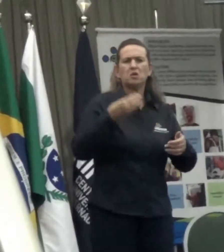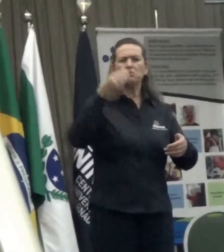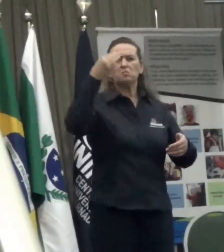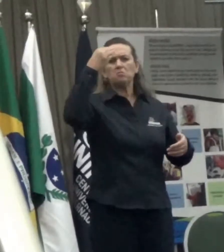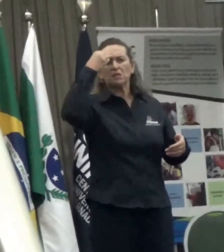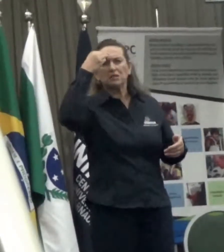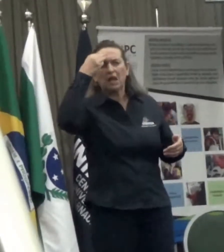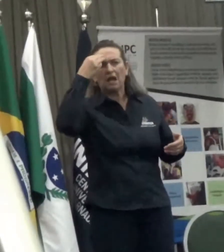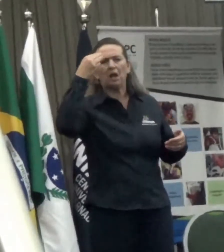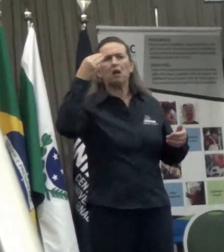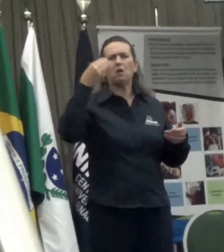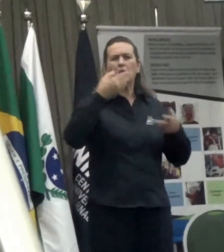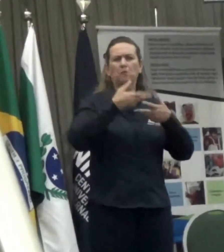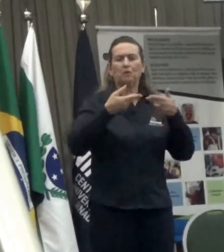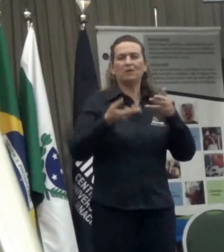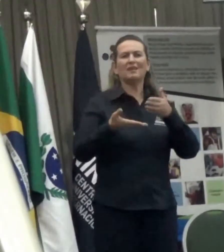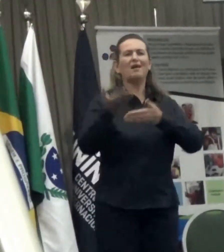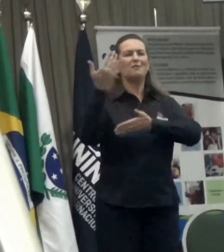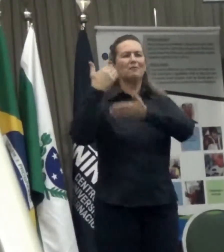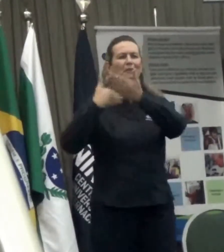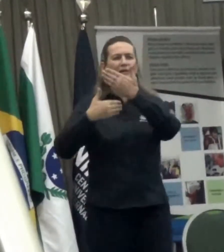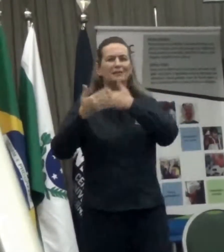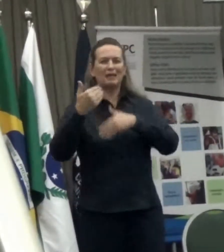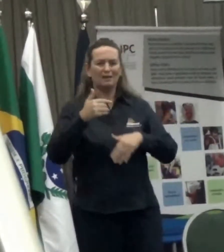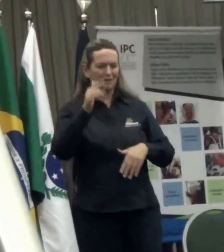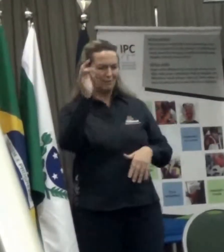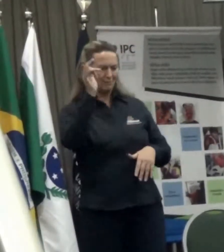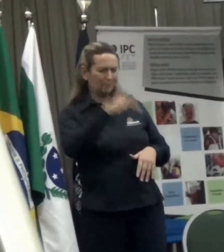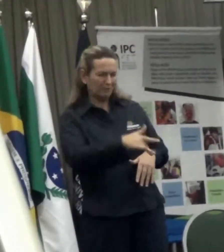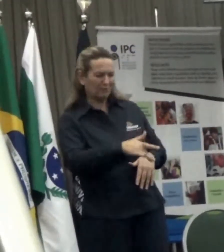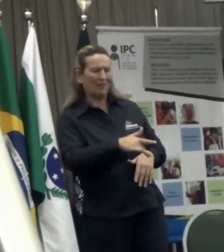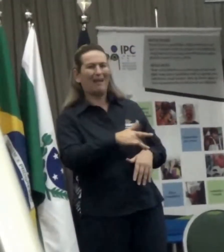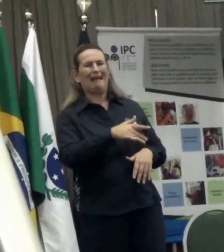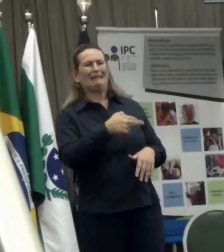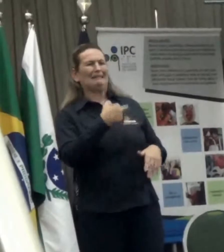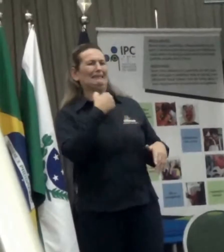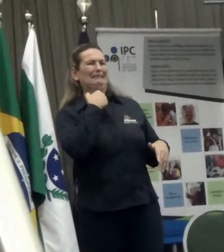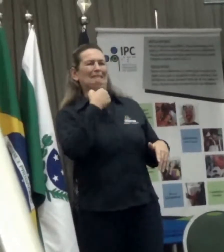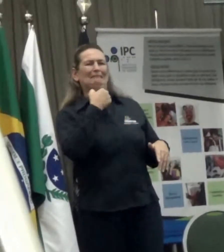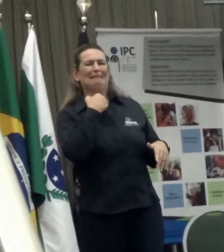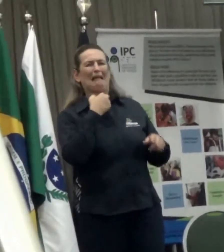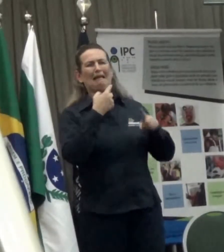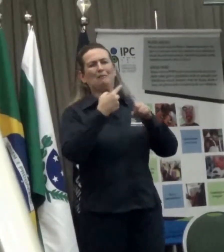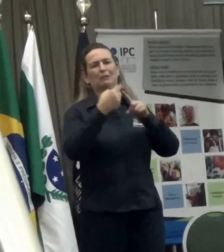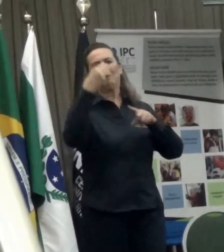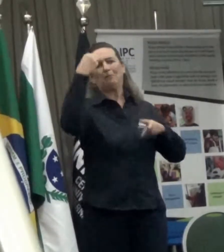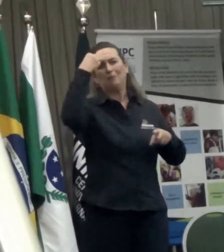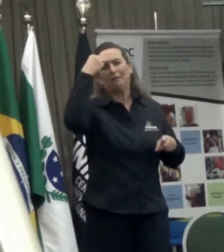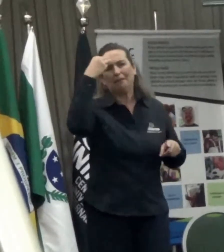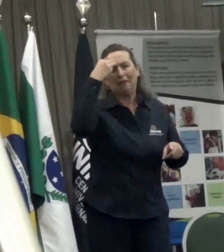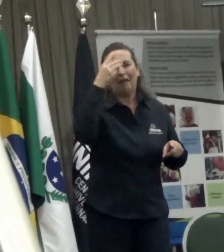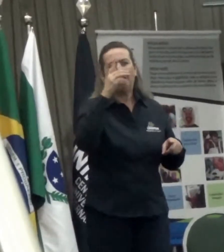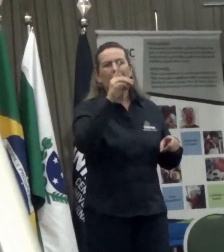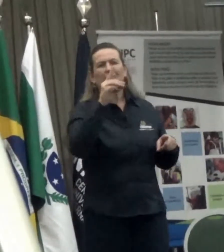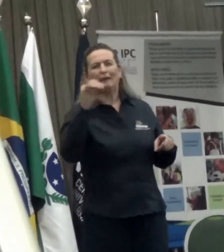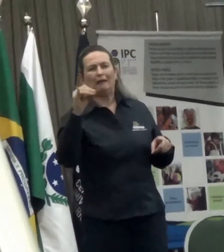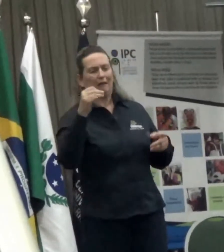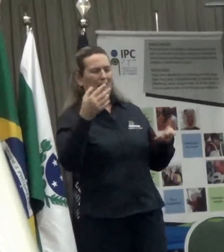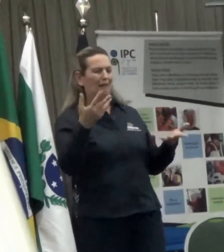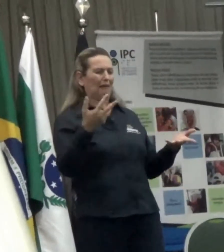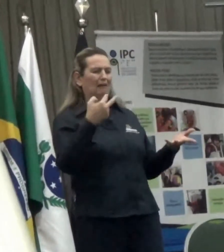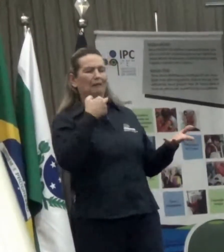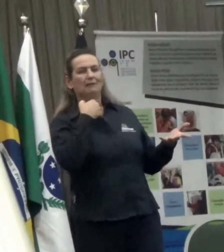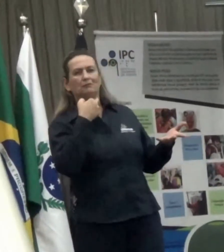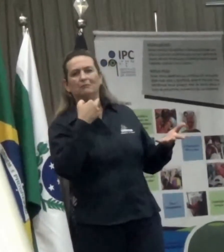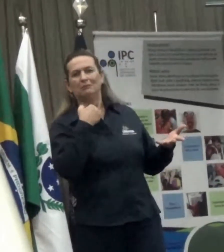antes eram definidas pelo artigo 3º do Código Civil como absolutamente incapazes, porque o Código partia do pressuposto de que pessoas